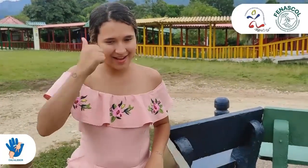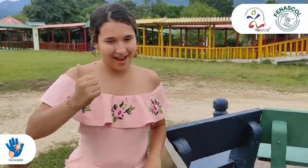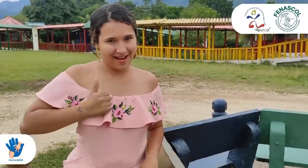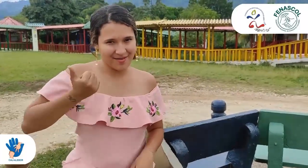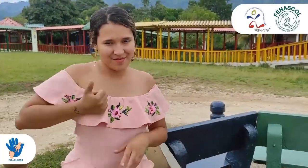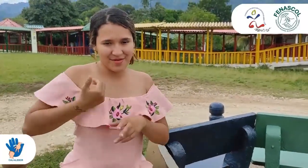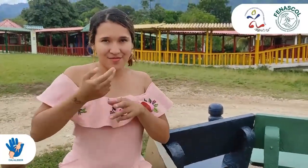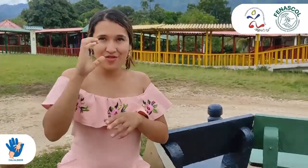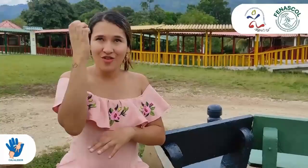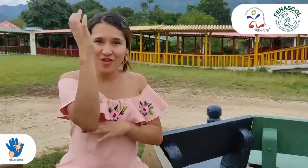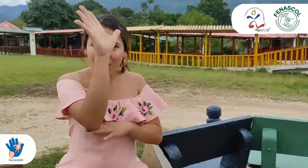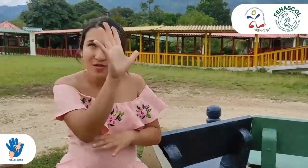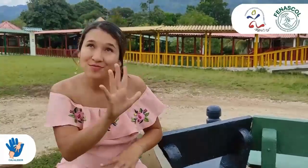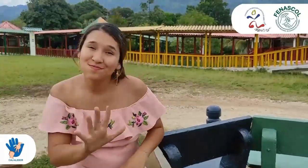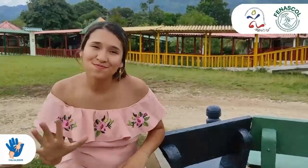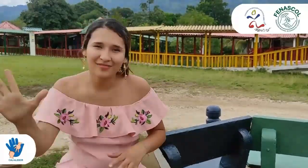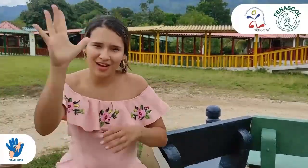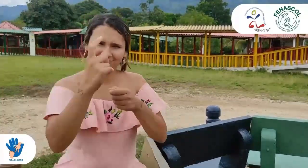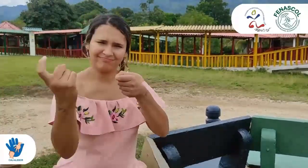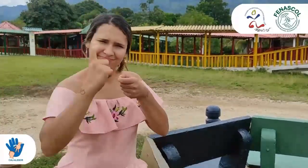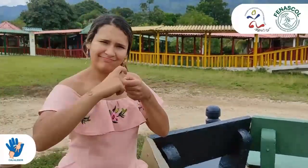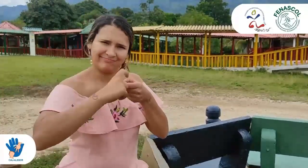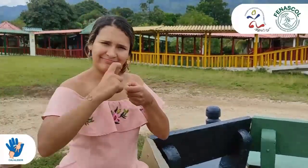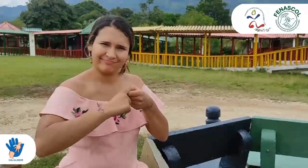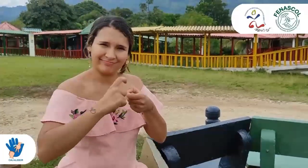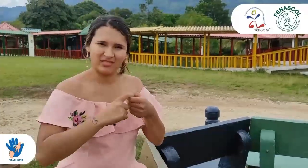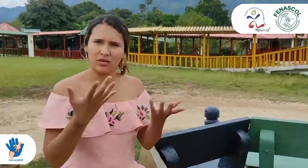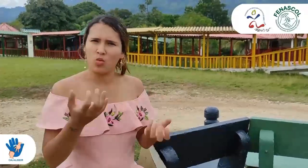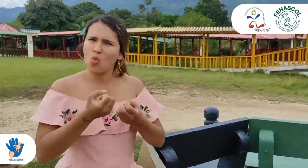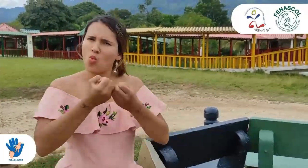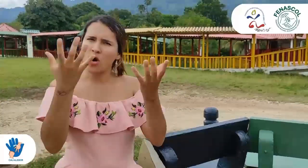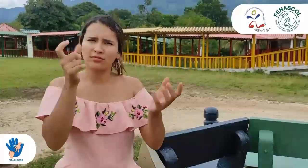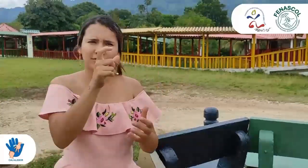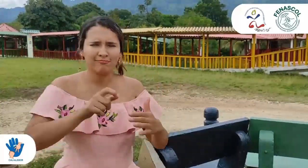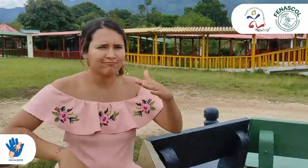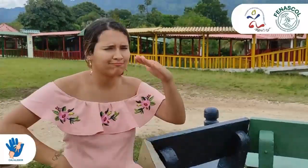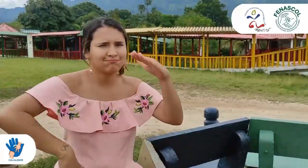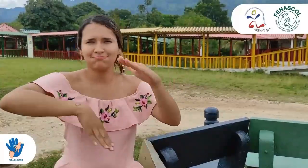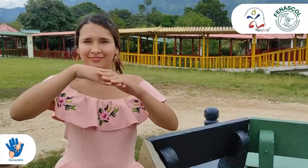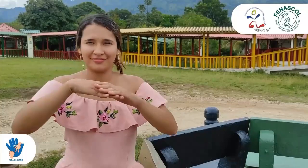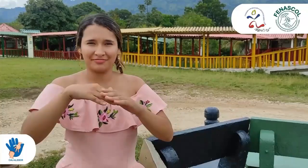Recuerden inscribirse con tiempo ya que el cupo a nivel nacional es solo de 85 personas.